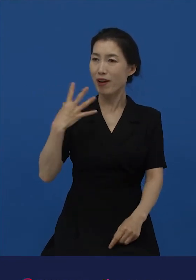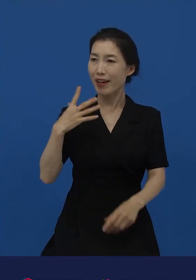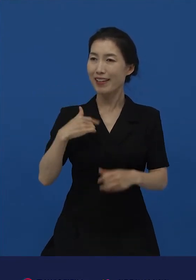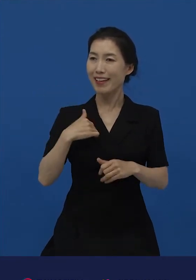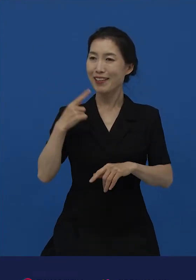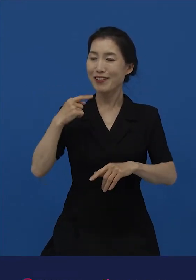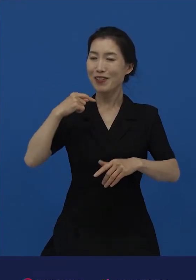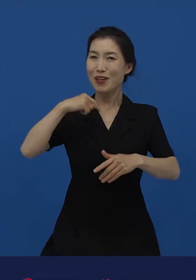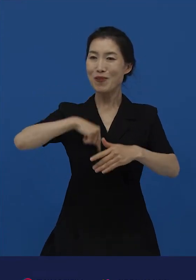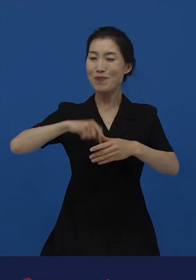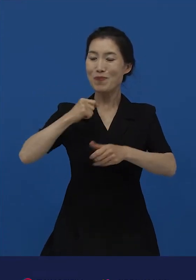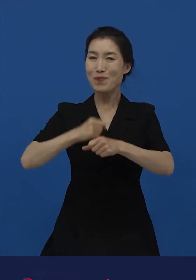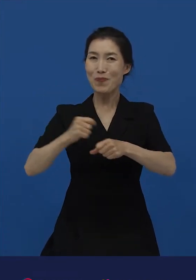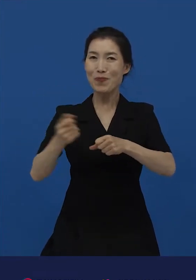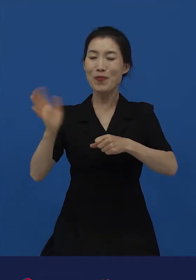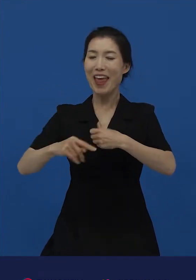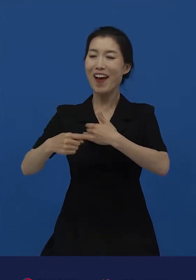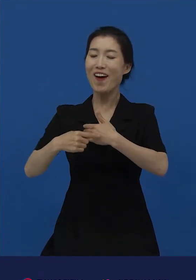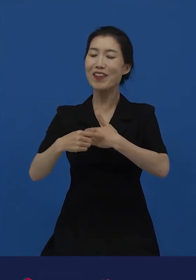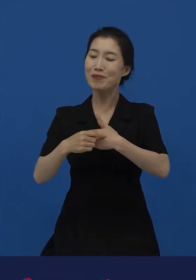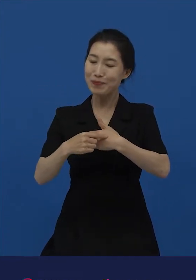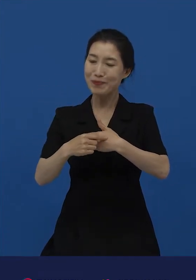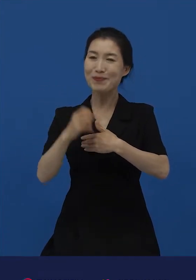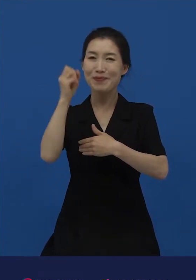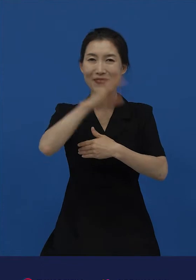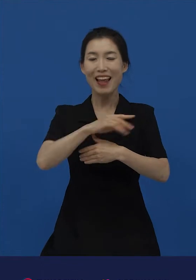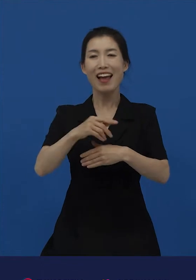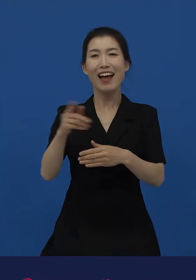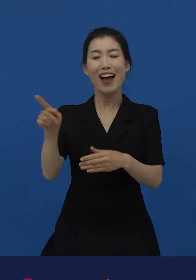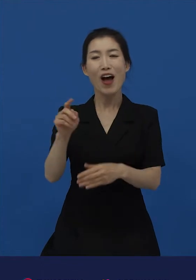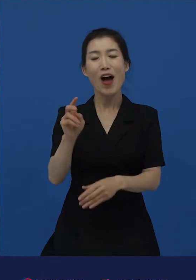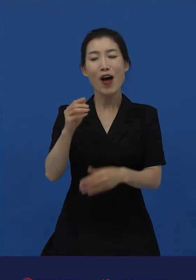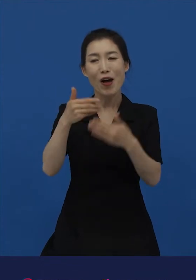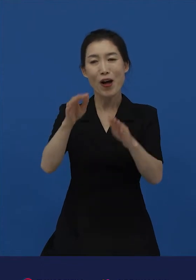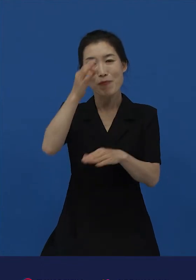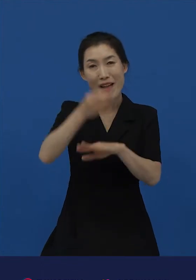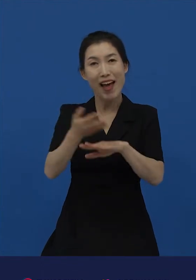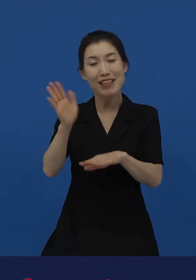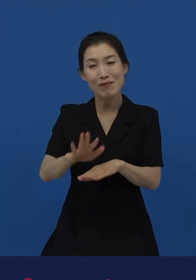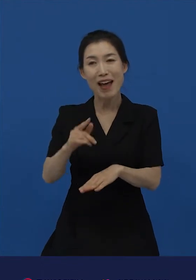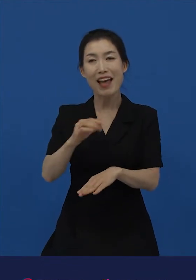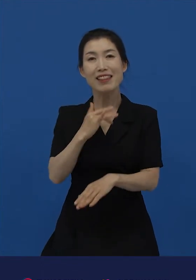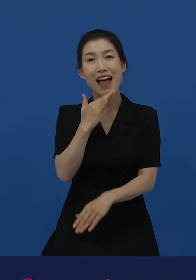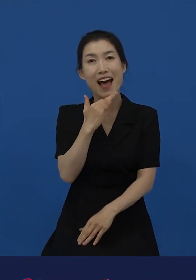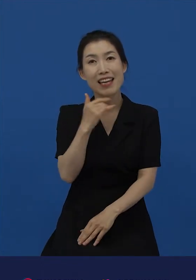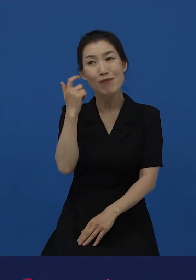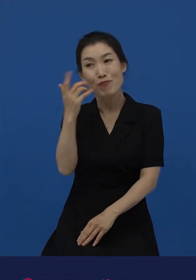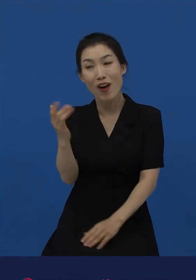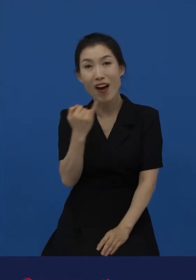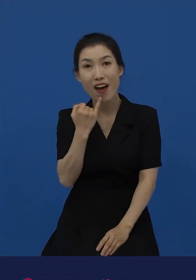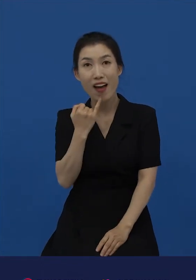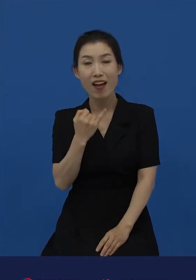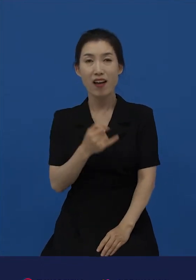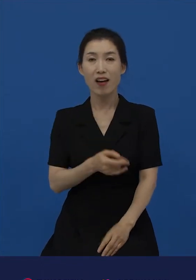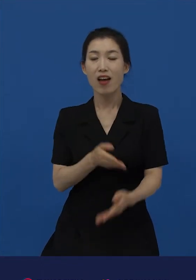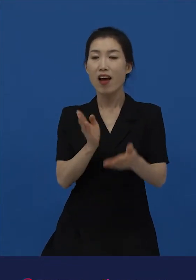듯이 작가에게 말을 건넵니다. 실례지만 나이를 물어봐도 될까요? 진행자들의